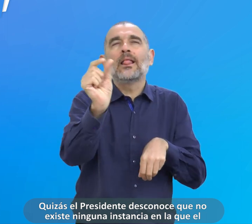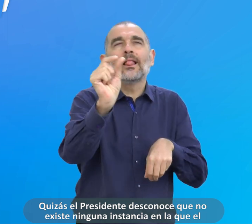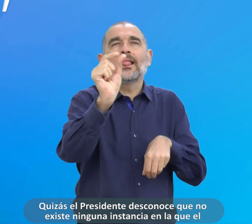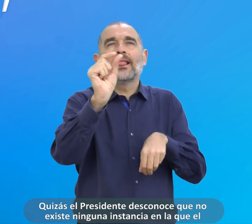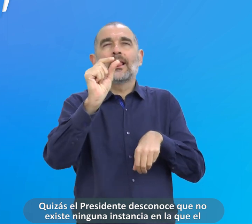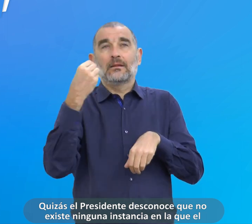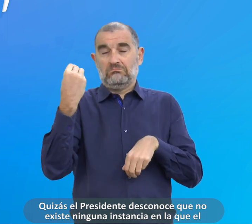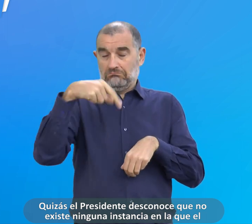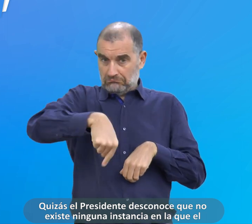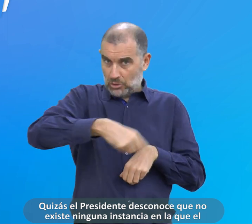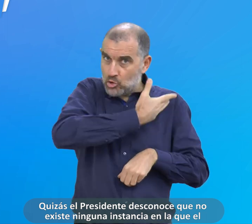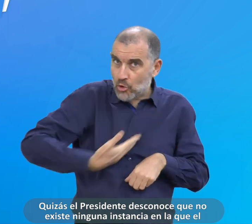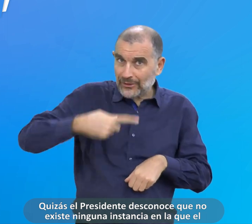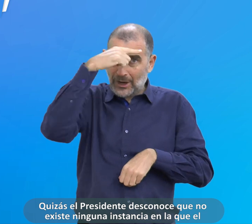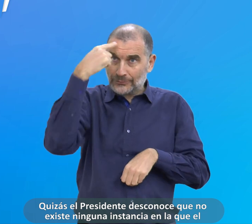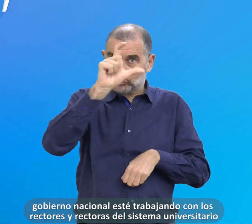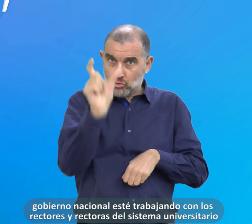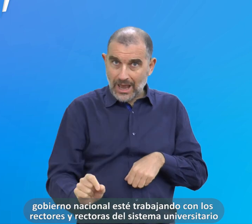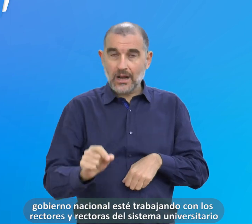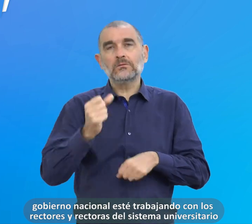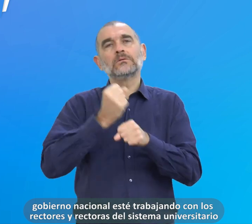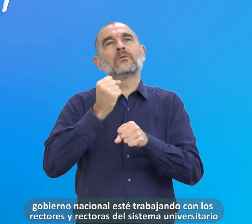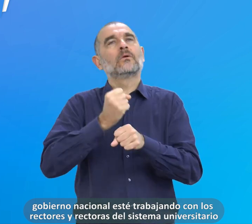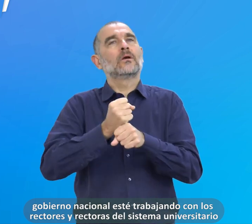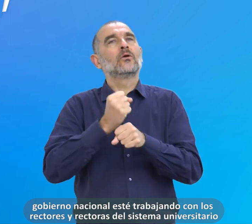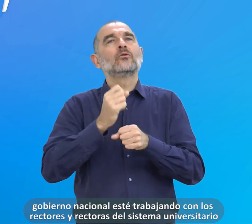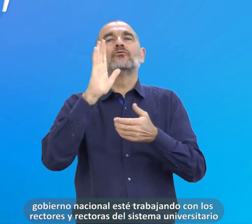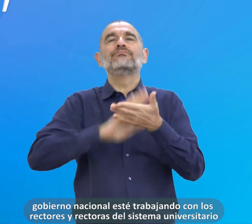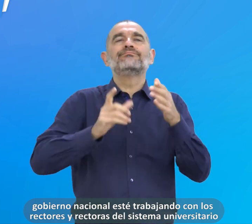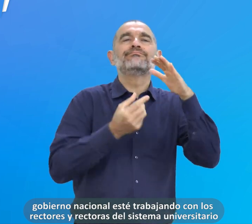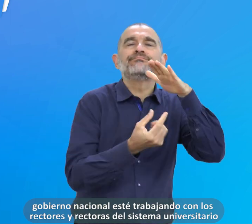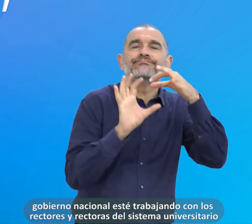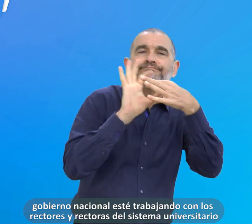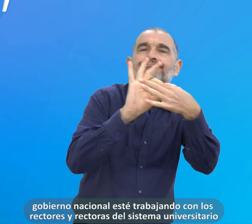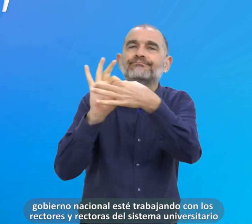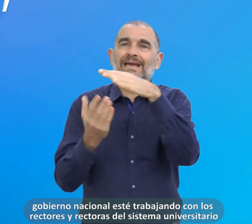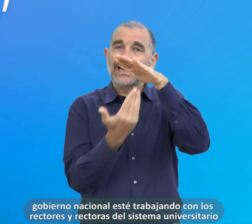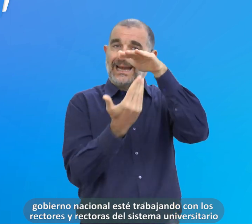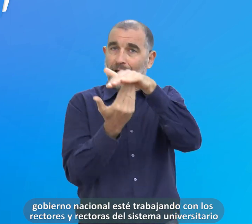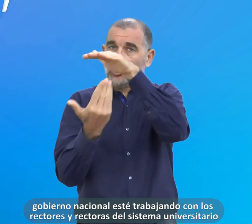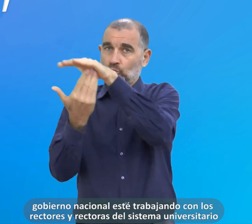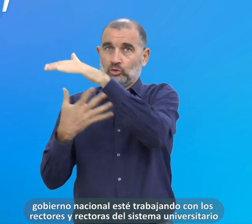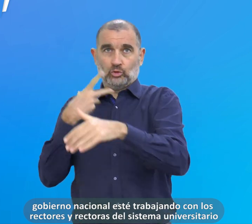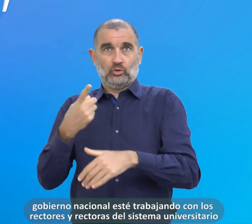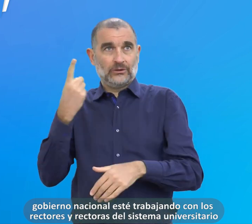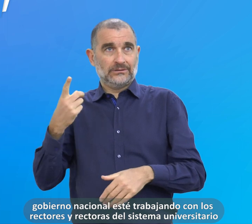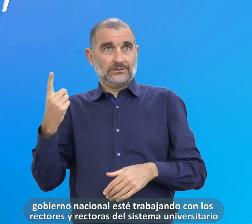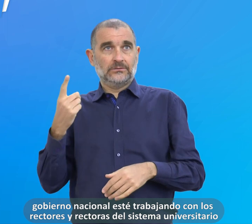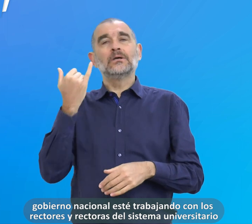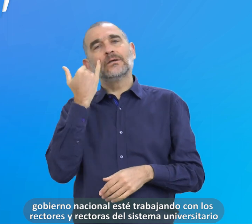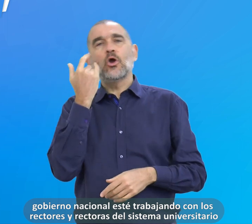ninguna instancia en la que el gobierno nacional esté trabajando con los rectores